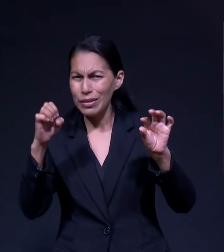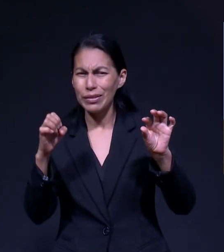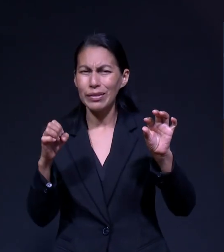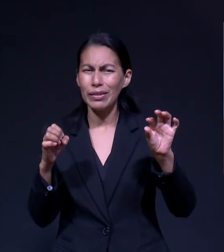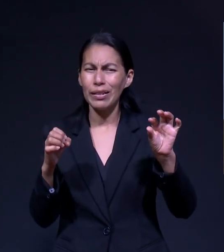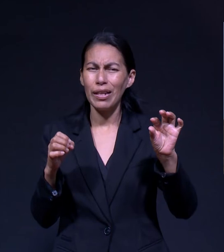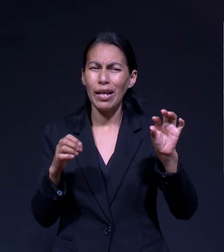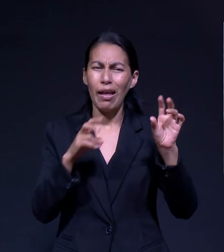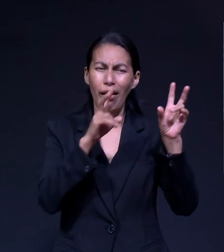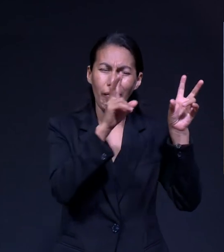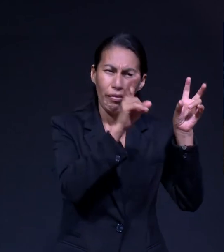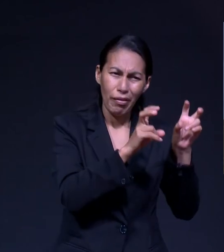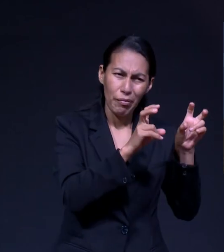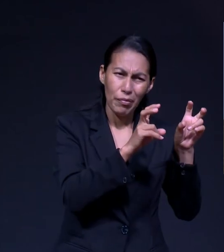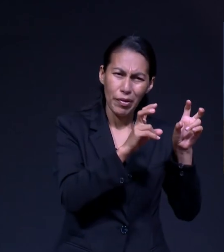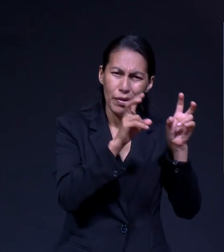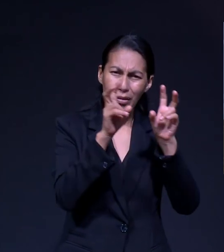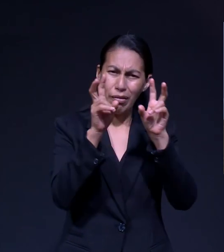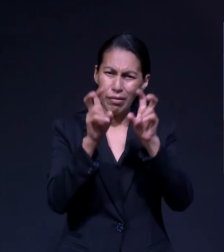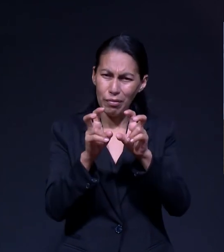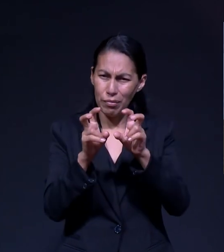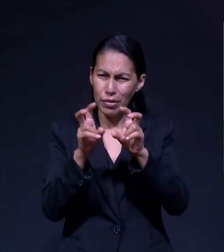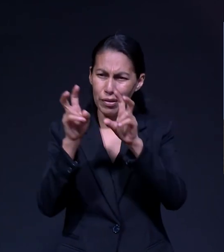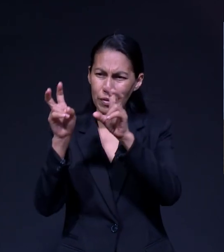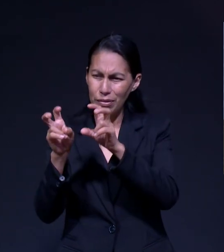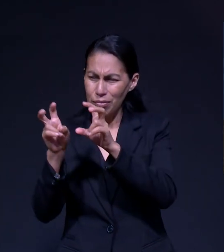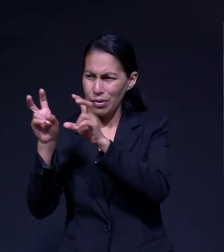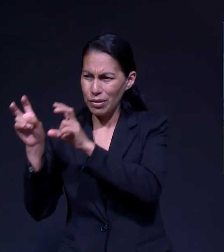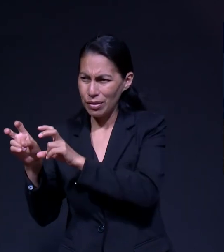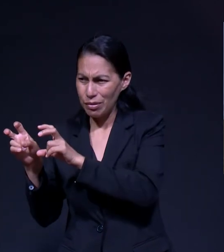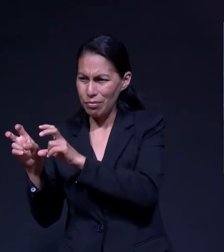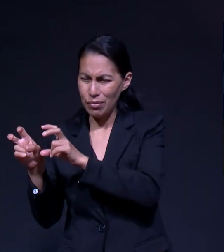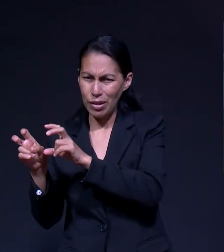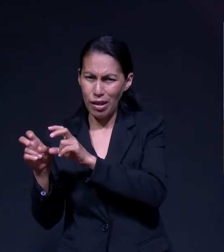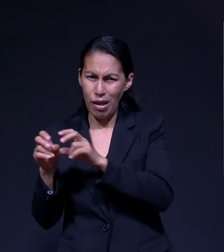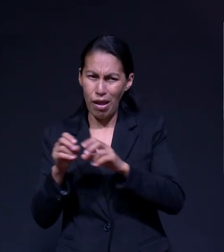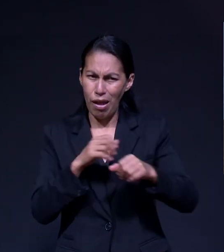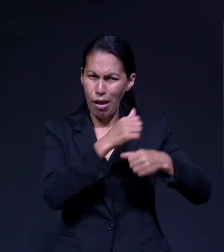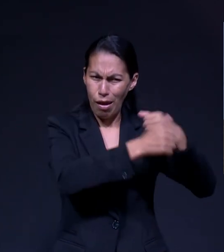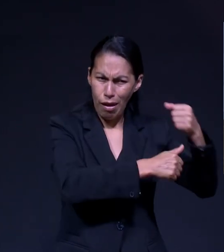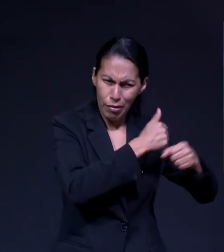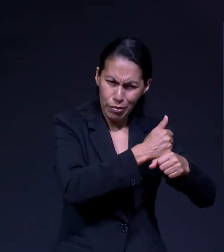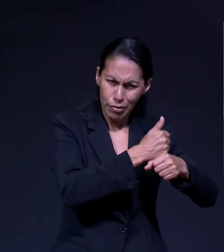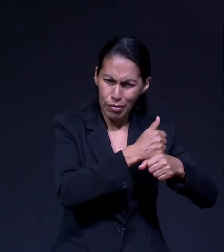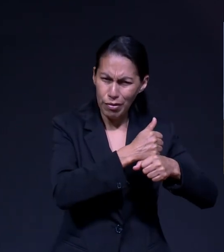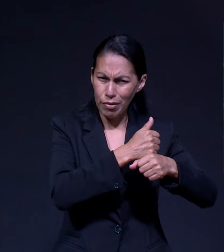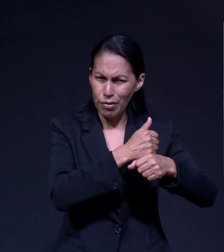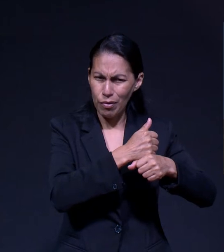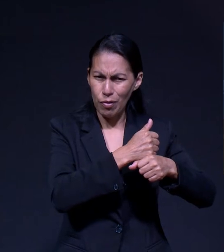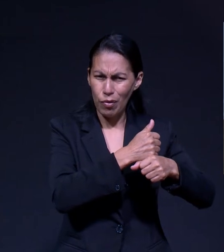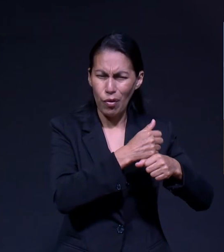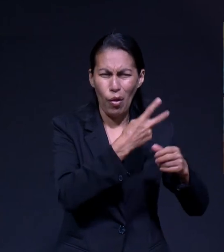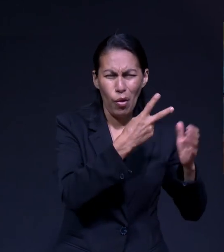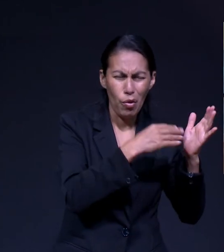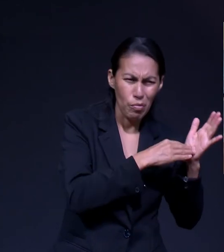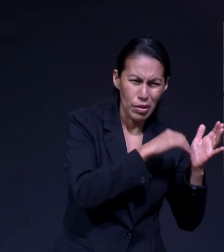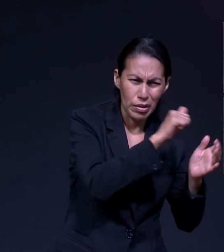Años Voy A Tomar Un Tema Con Este Tema Voy A Organizar Las Historias Las Entrevistas Con Los Especialistas Los Datos De Las